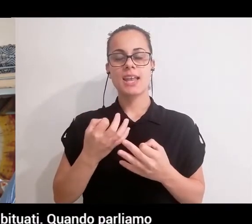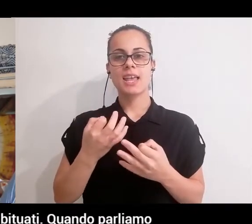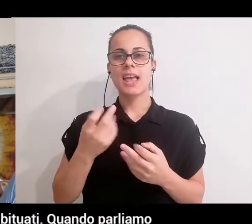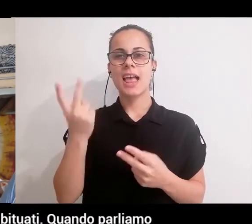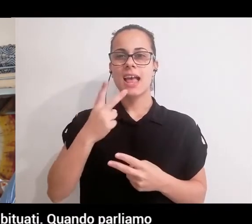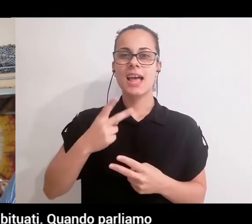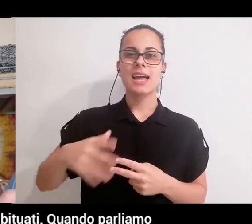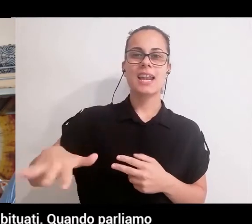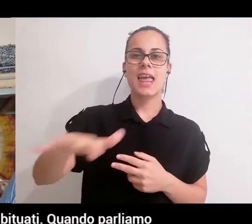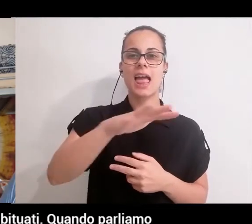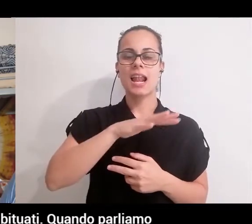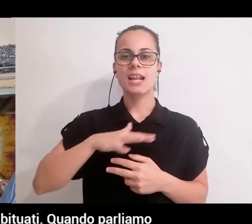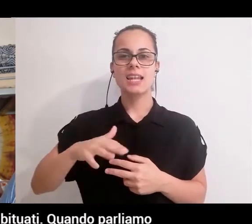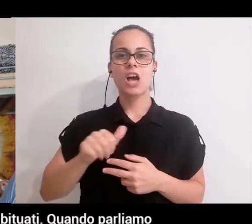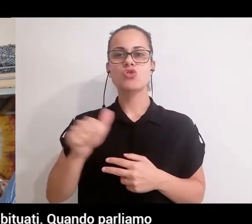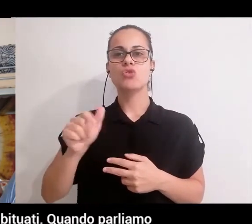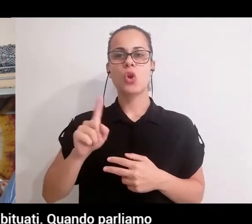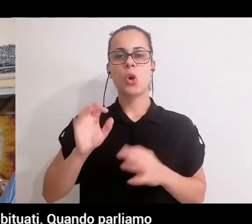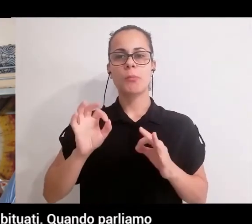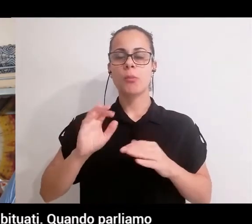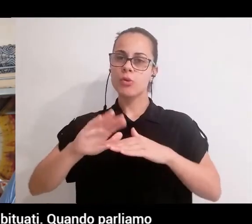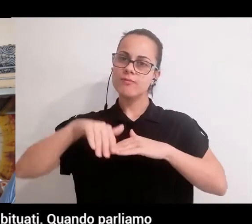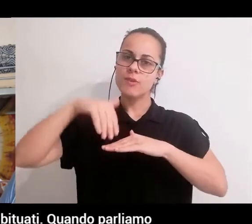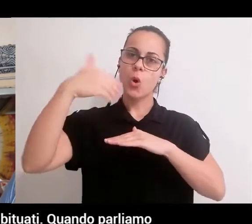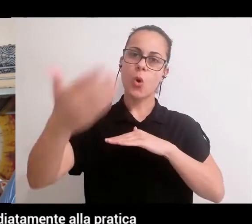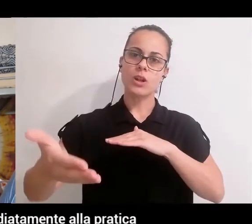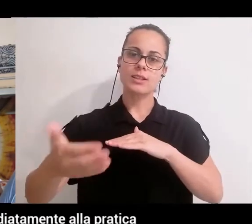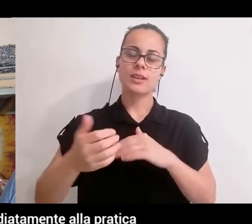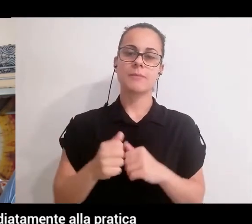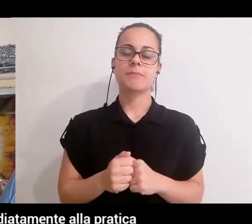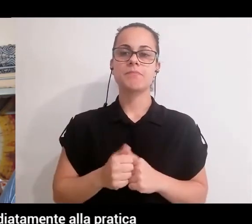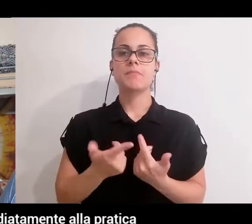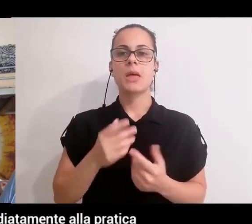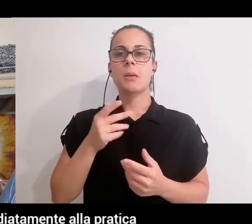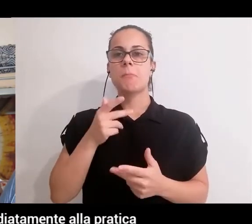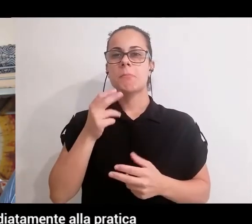realtà alla quale siamo abituati. Quando parliamo di yoga,